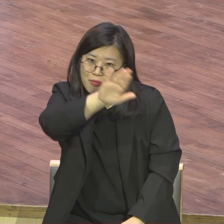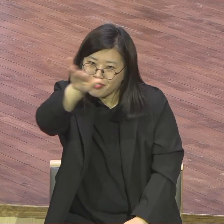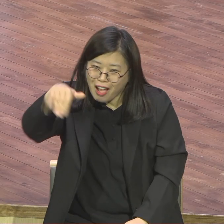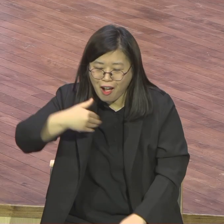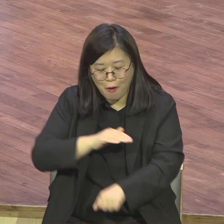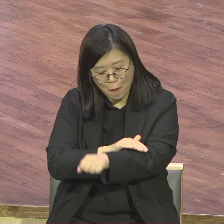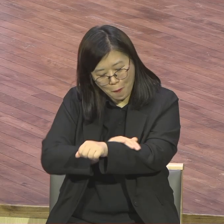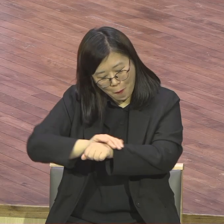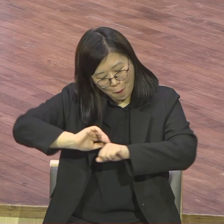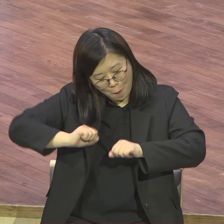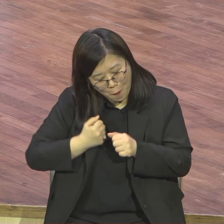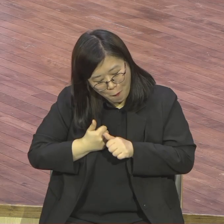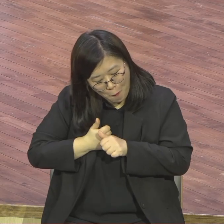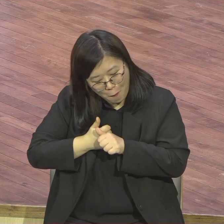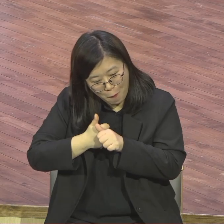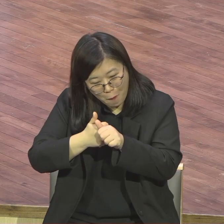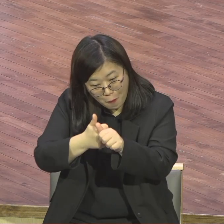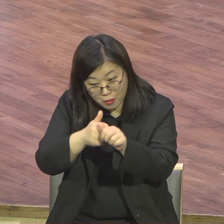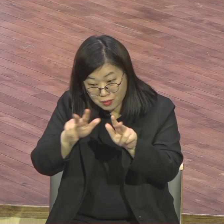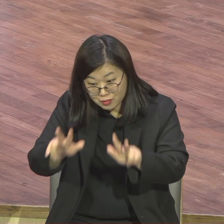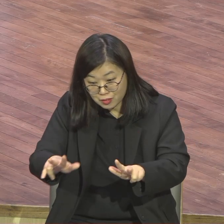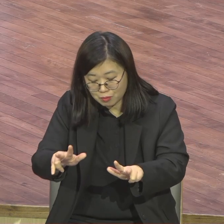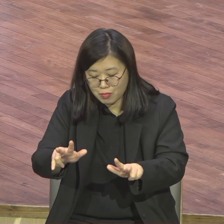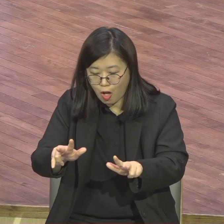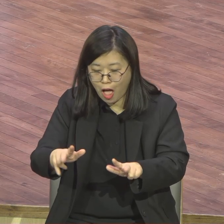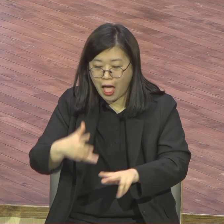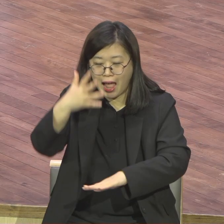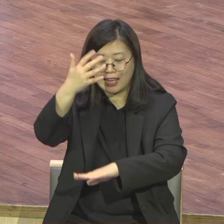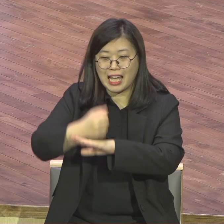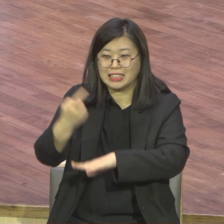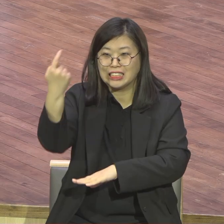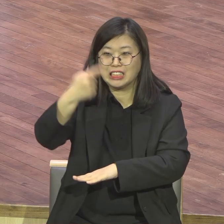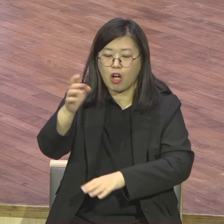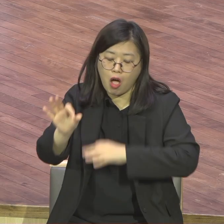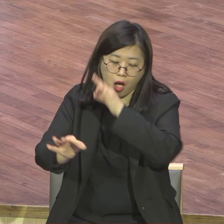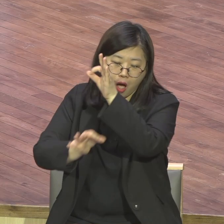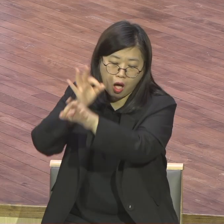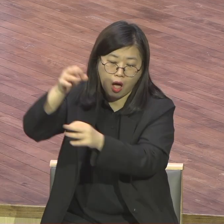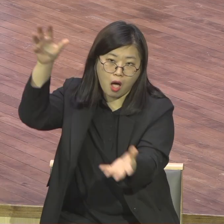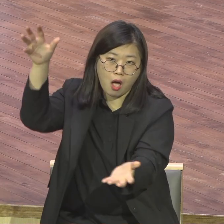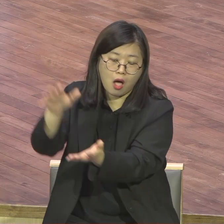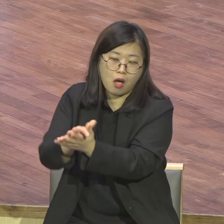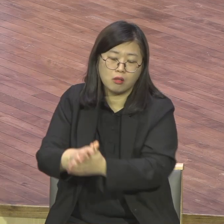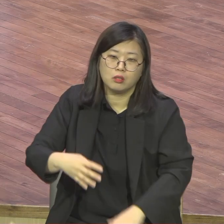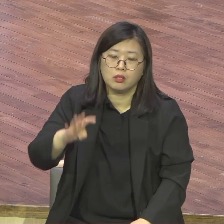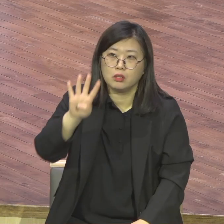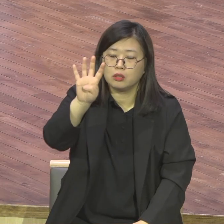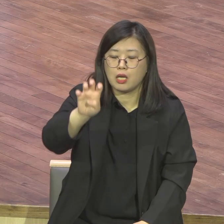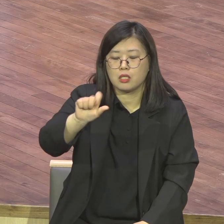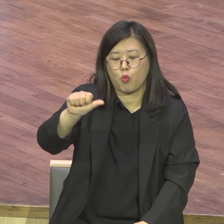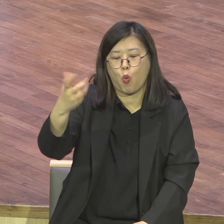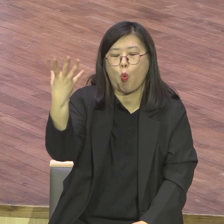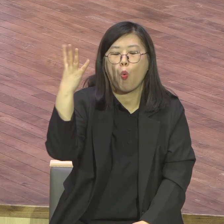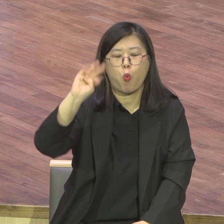지난주까지 45억 되잖아요. 헌당 위원장이 또 지혜롭게 잘 이렇게 섬기면서